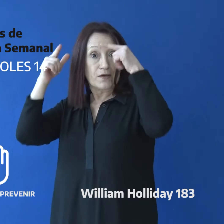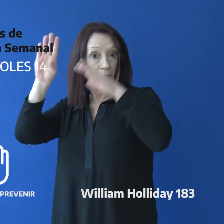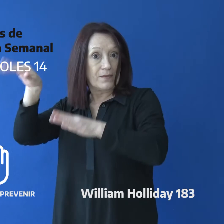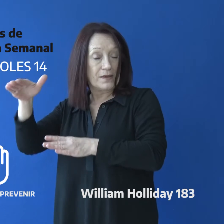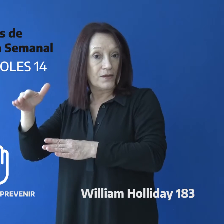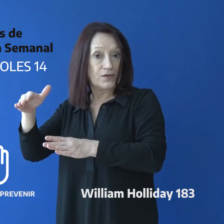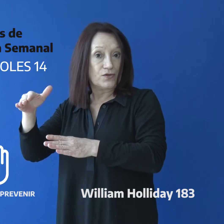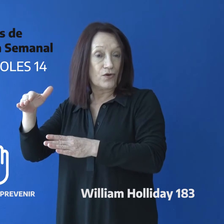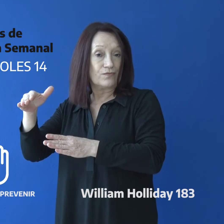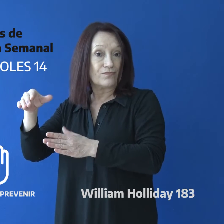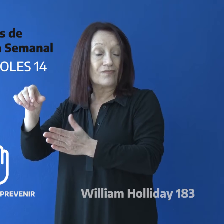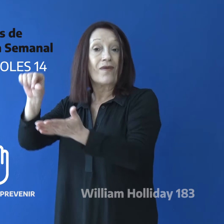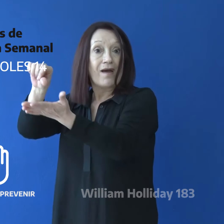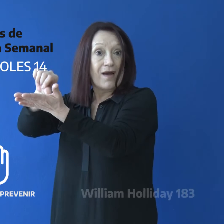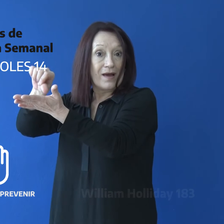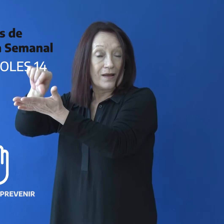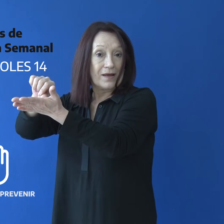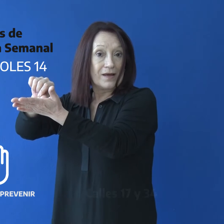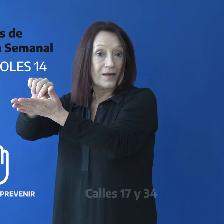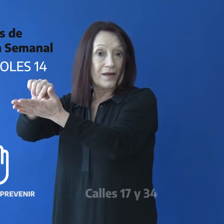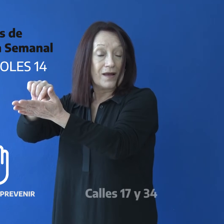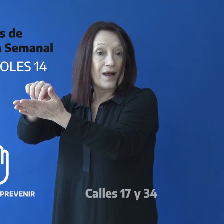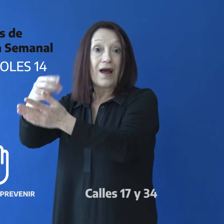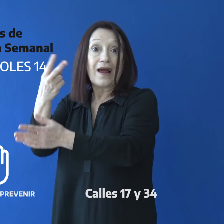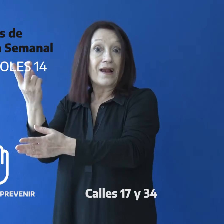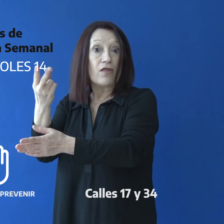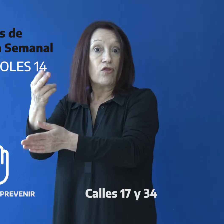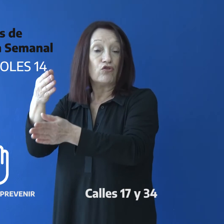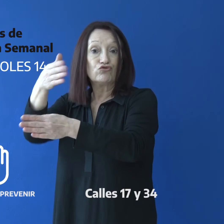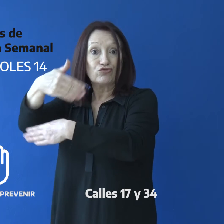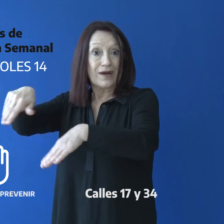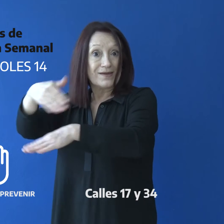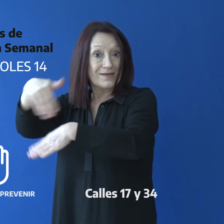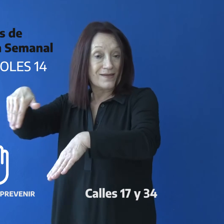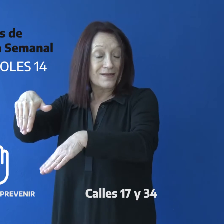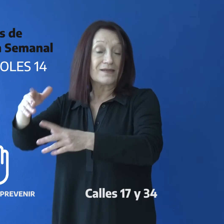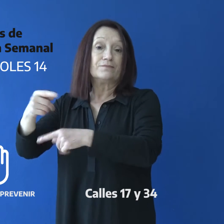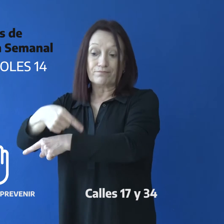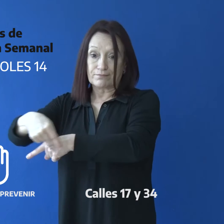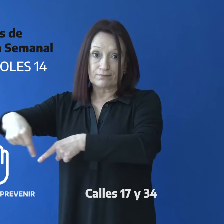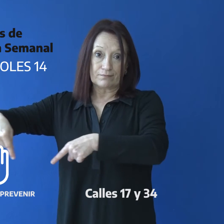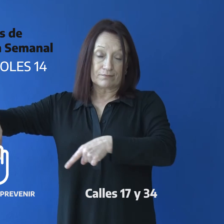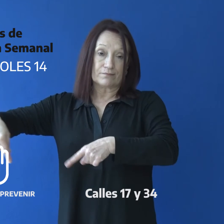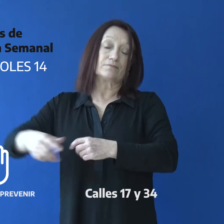El Centro Administrativo San Benito se sitúa en las calles 17 y 34.